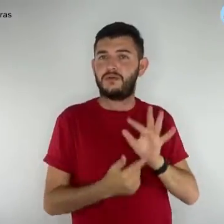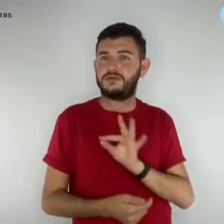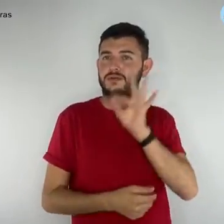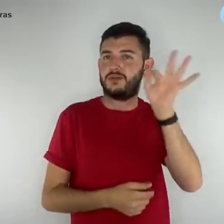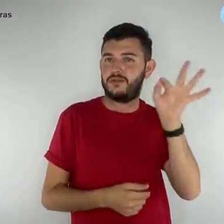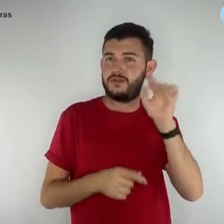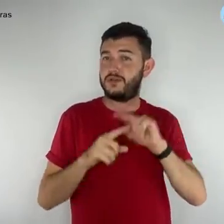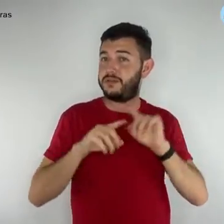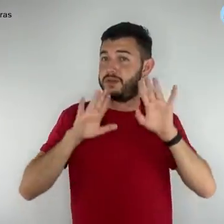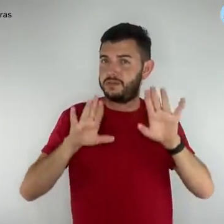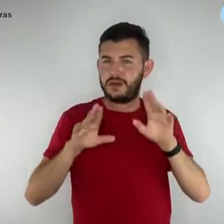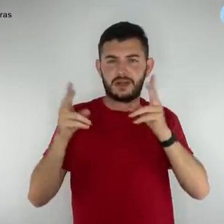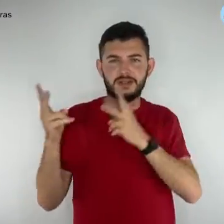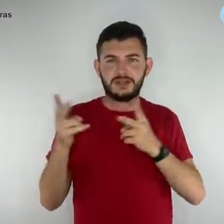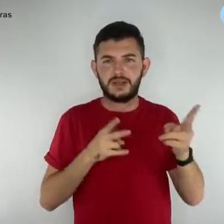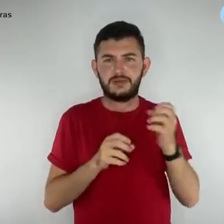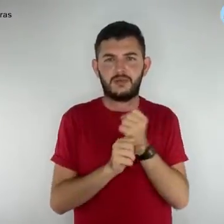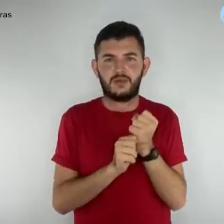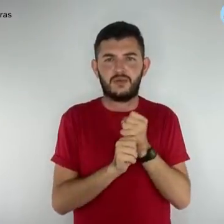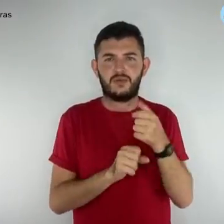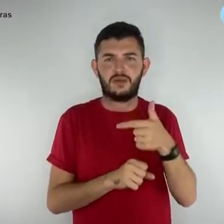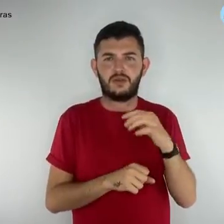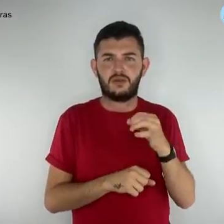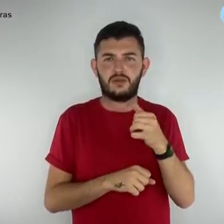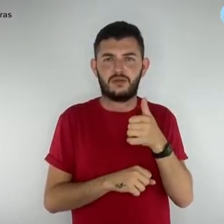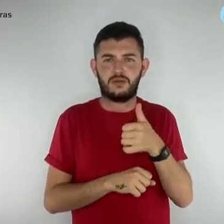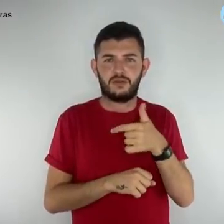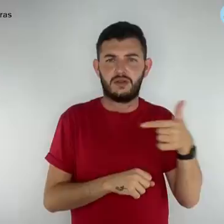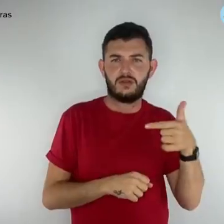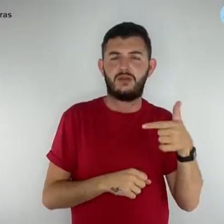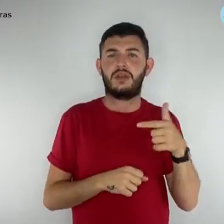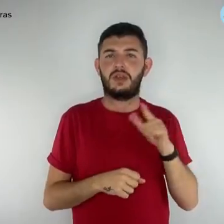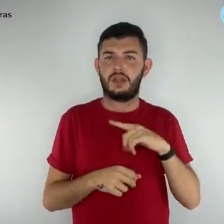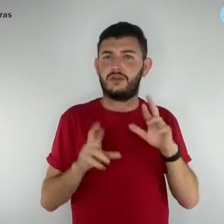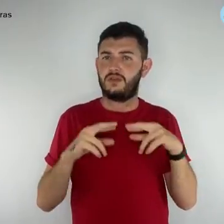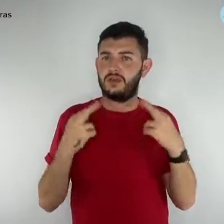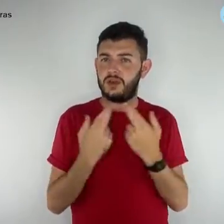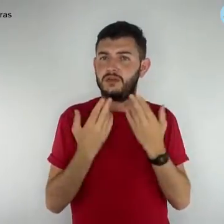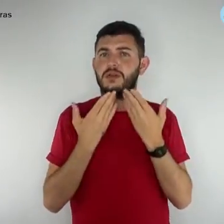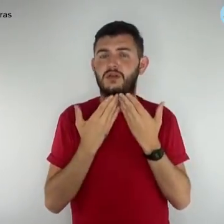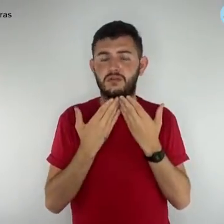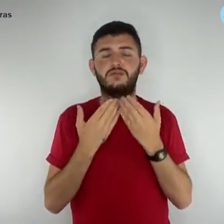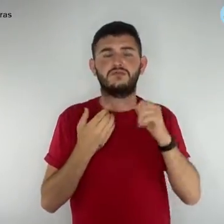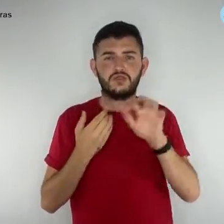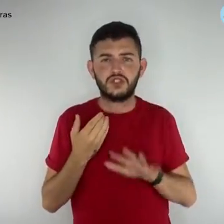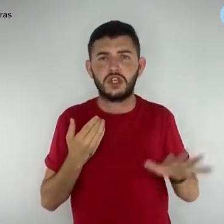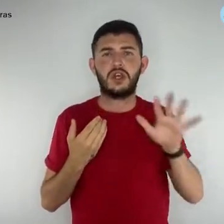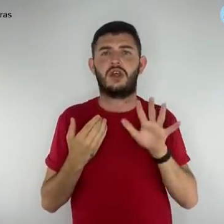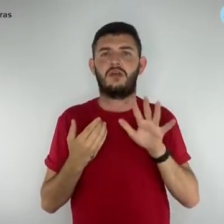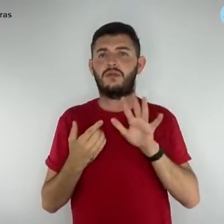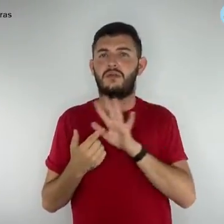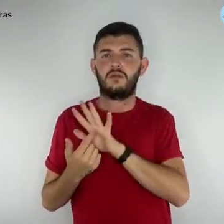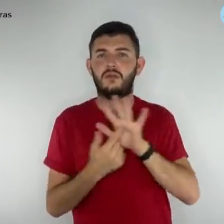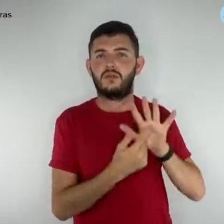sempre, o ano de 2012 começou com a Assembleia Geral, que definiu uma luta